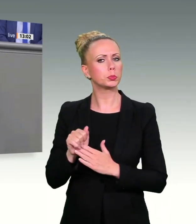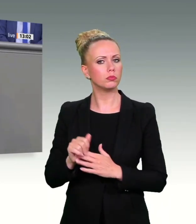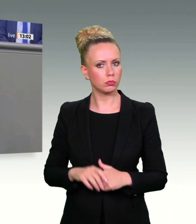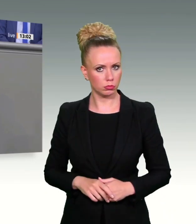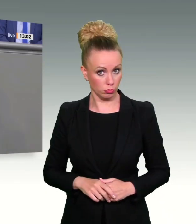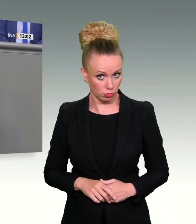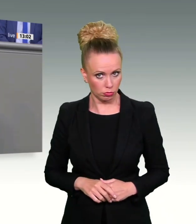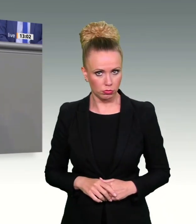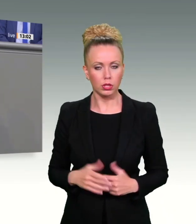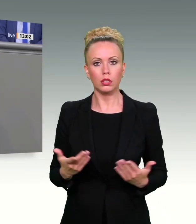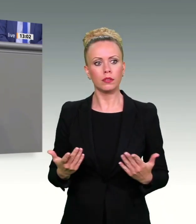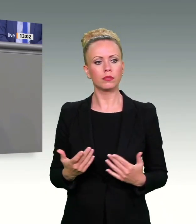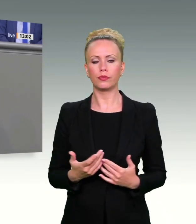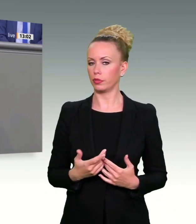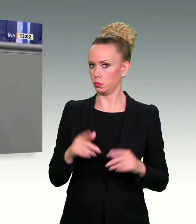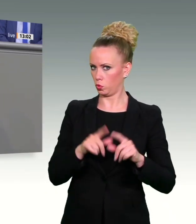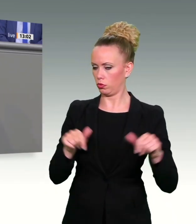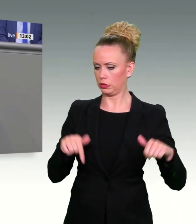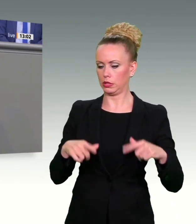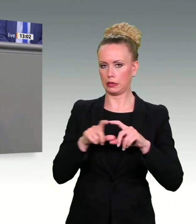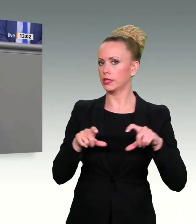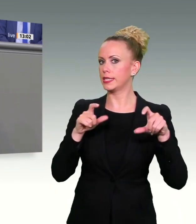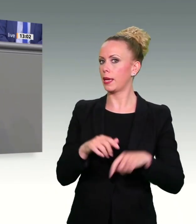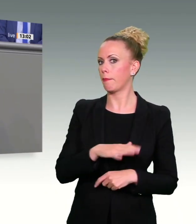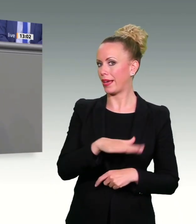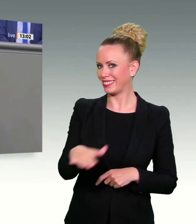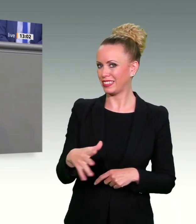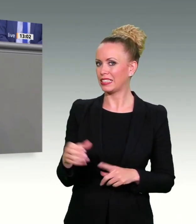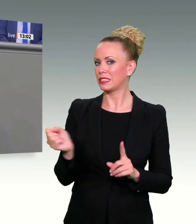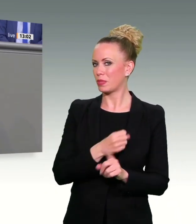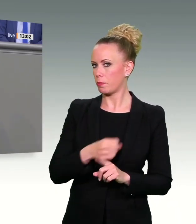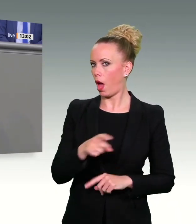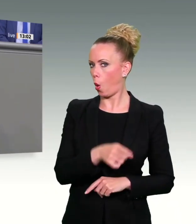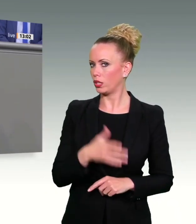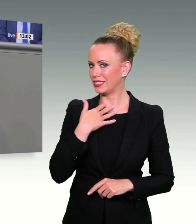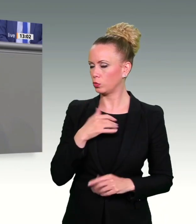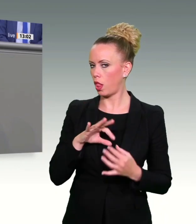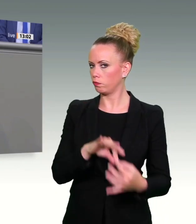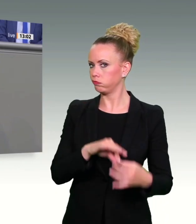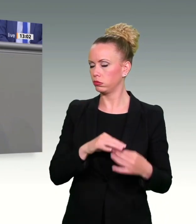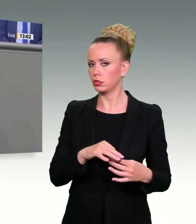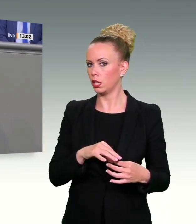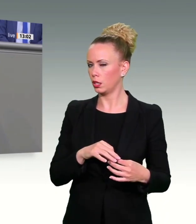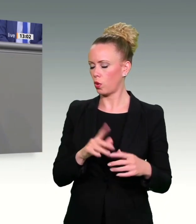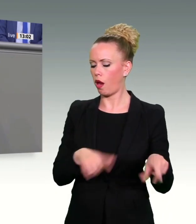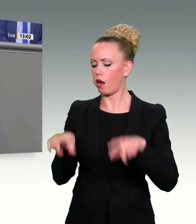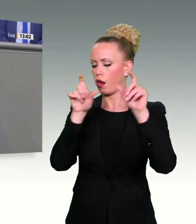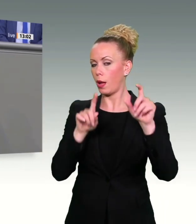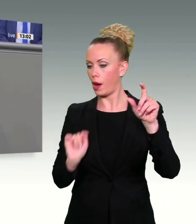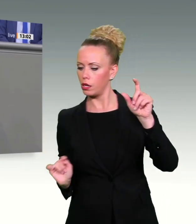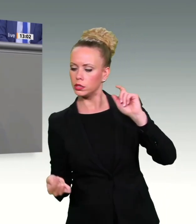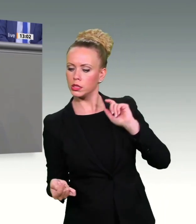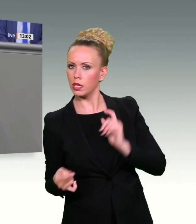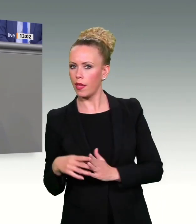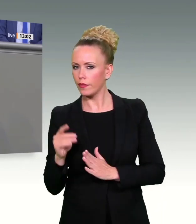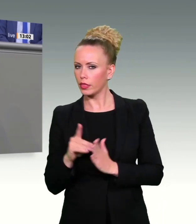Debatte ansetzt über sexuellen Kindesmissbrauch. Aber eigentlich will man die Vorratsdatenspeicherung einfach generell im deutschen Recht wiederhaben. Man will sie auch